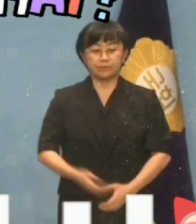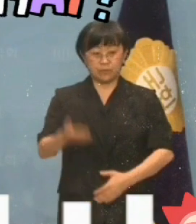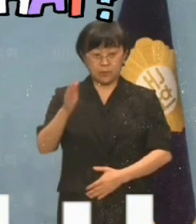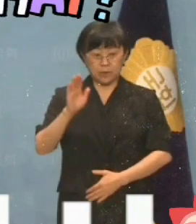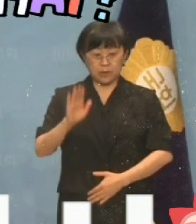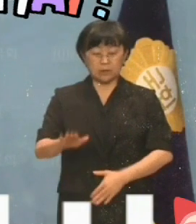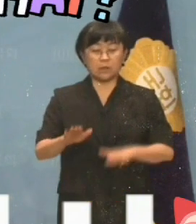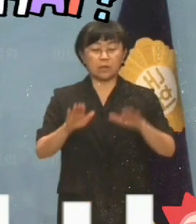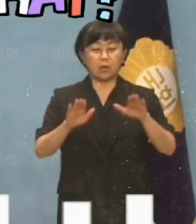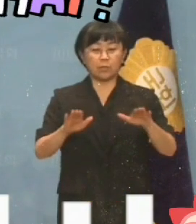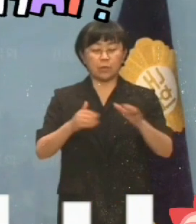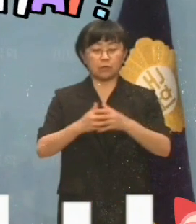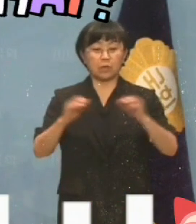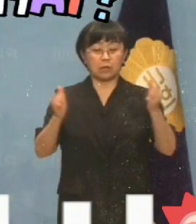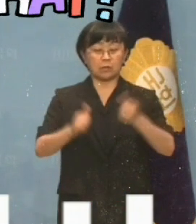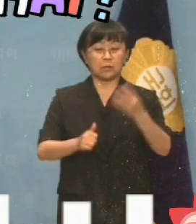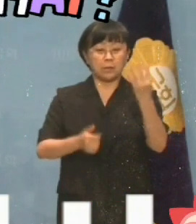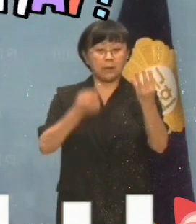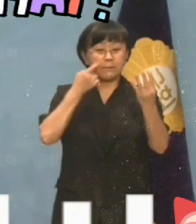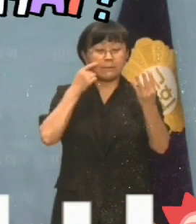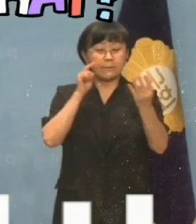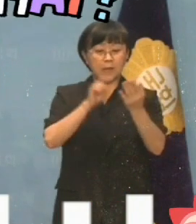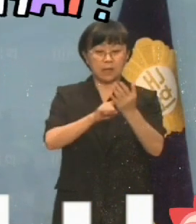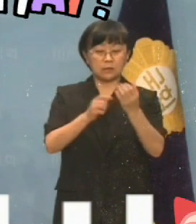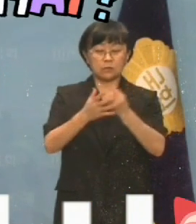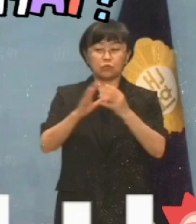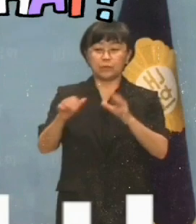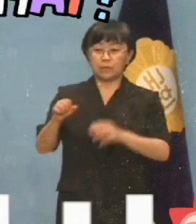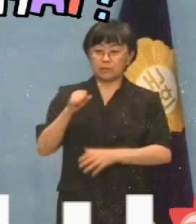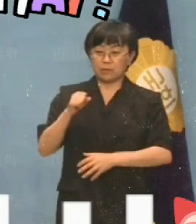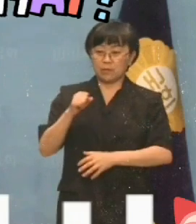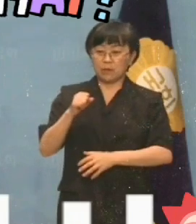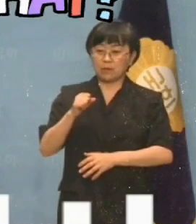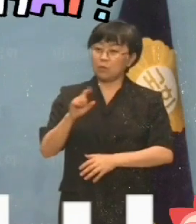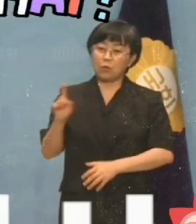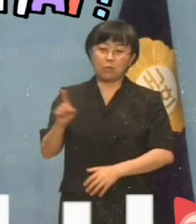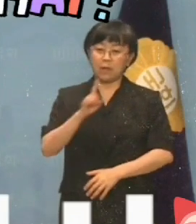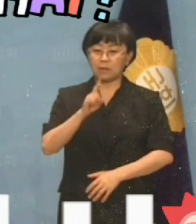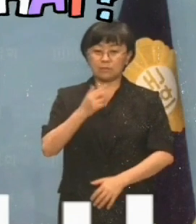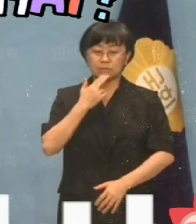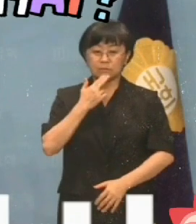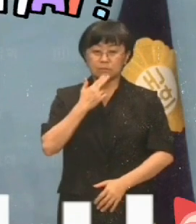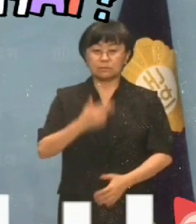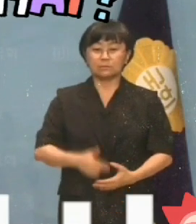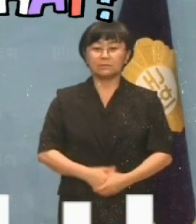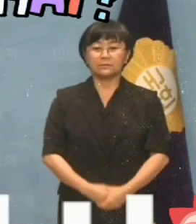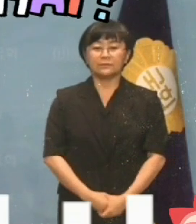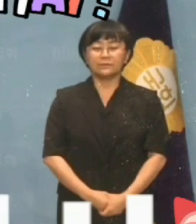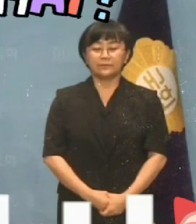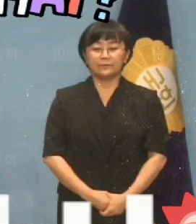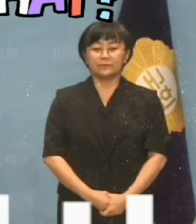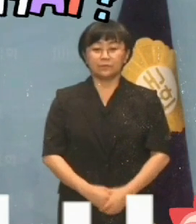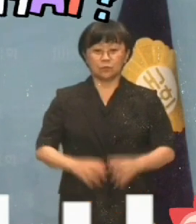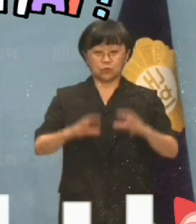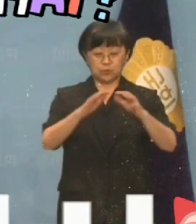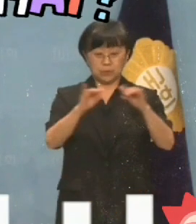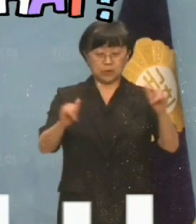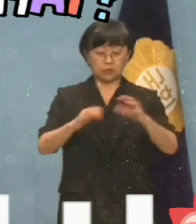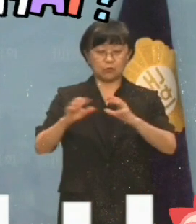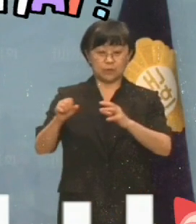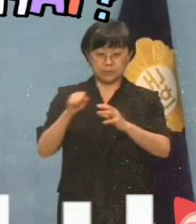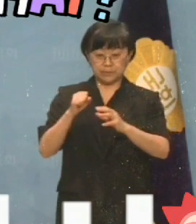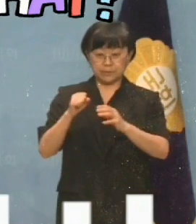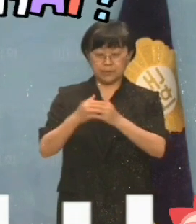그러나 전현직 의원 4명이 적발되었음에도 국민의힘은 가타부타 말이 없습니다. 국민은